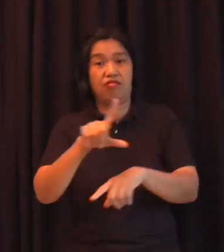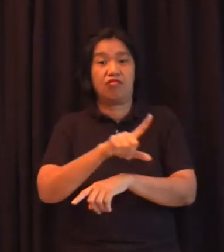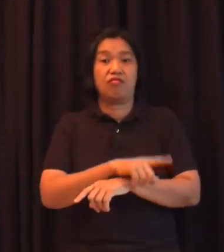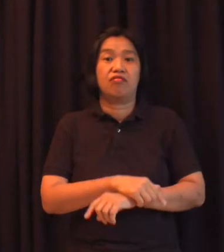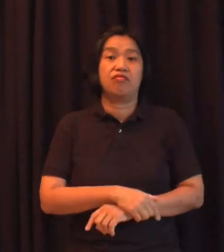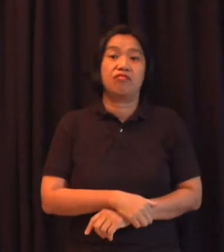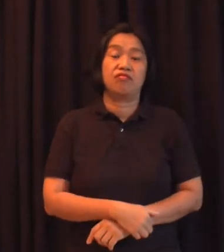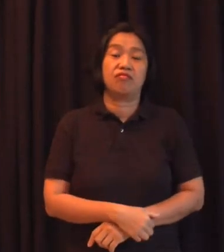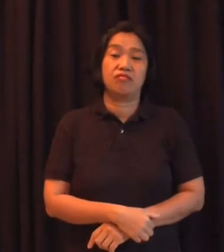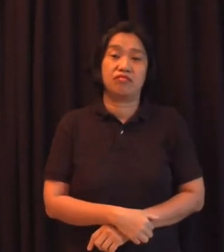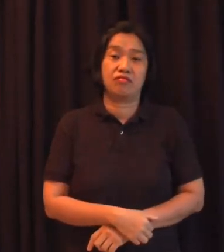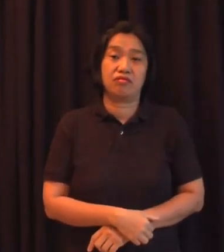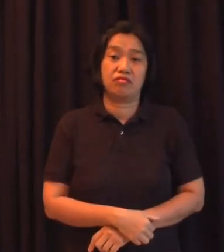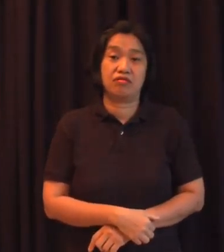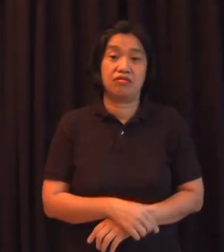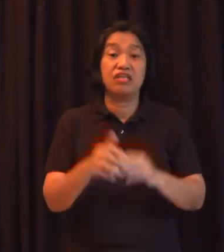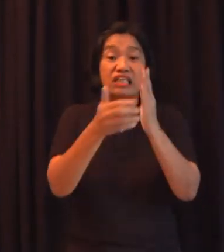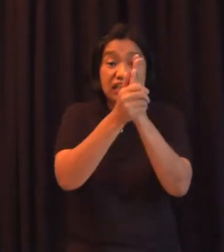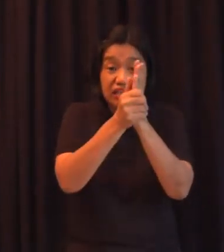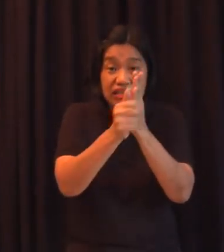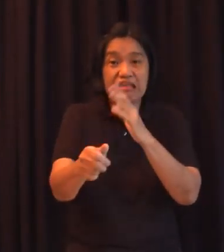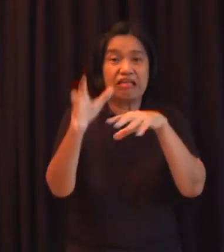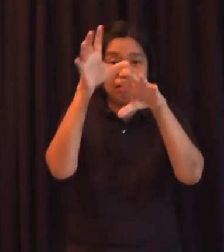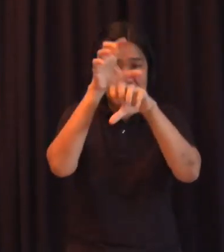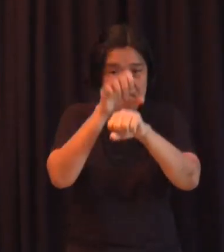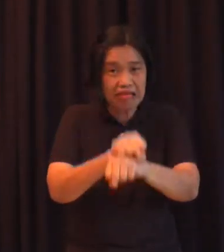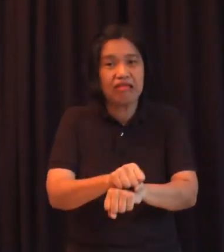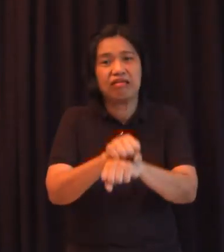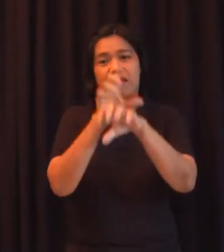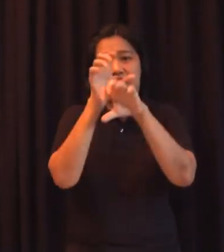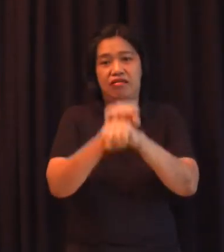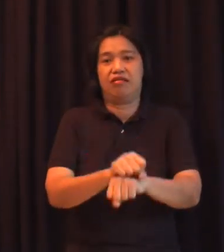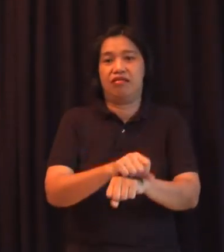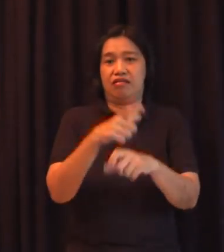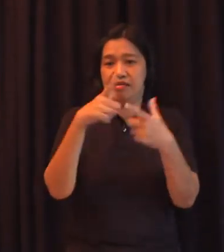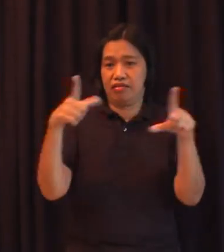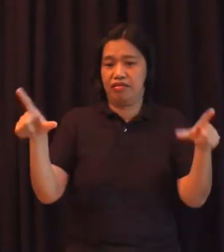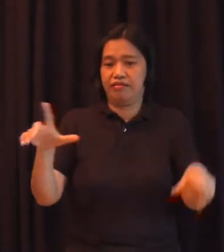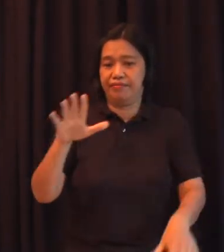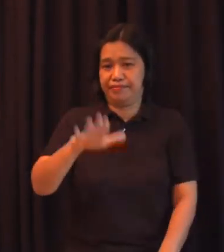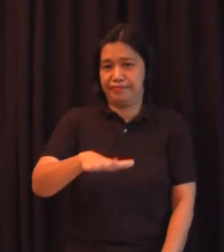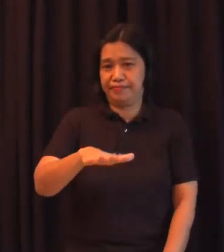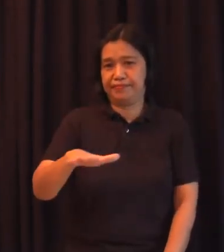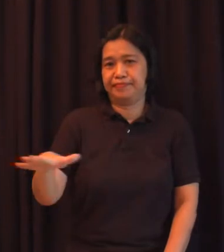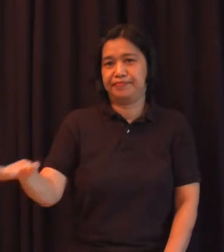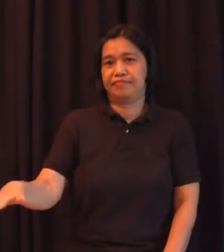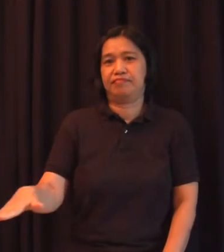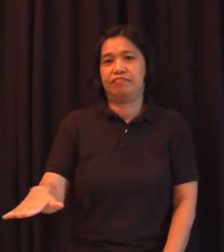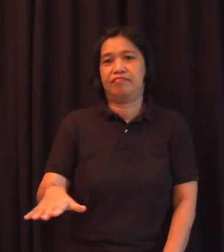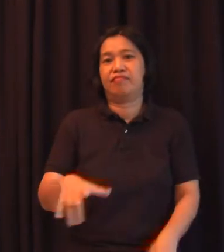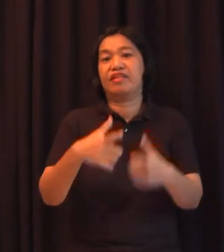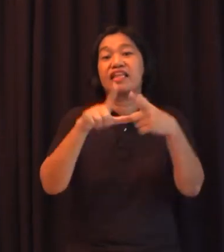gagap ng batay sanay na sanay siyang gamitin. At yung wika na ito ay yung katutubong wika.